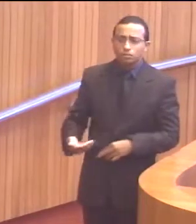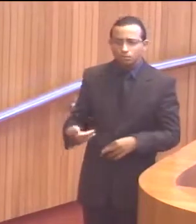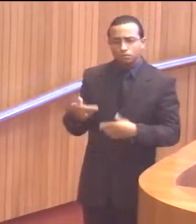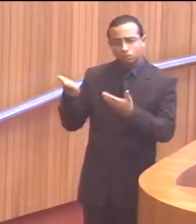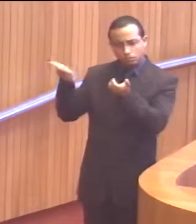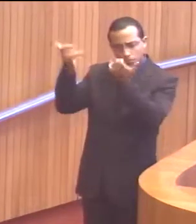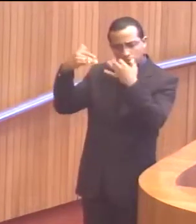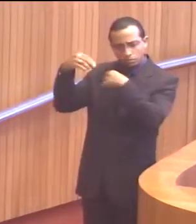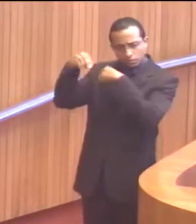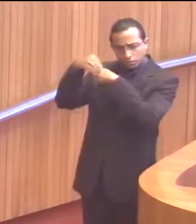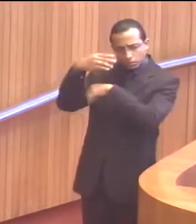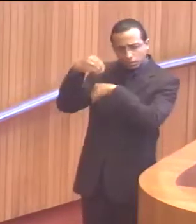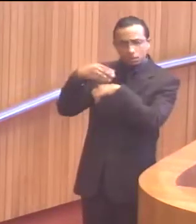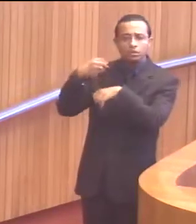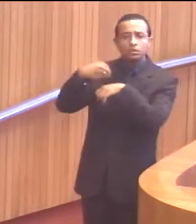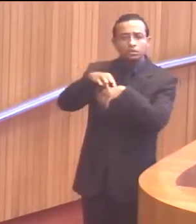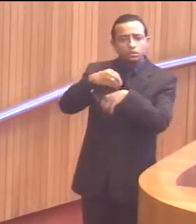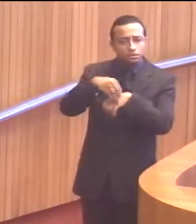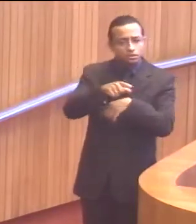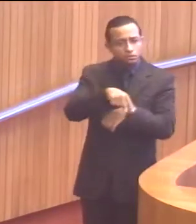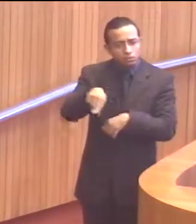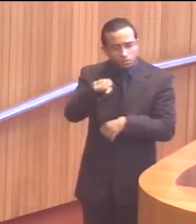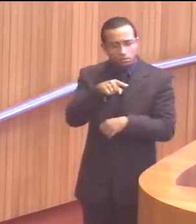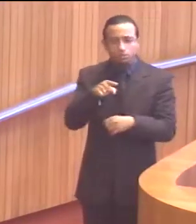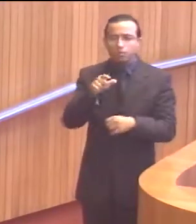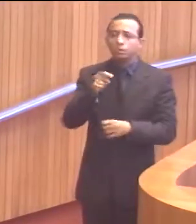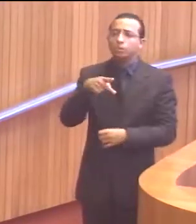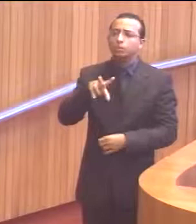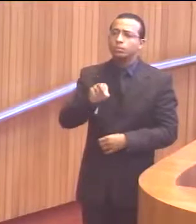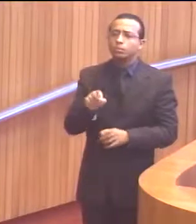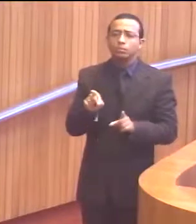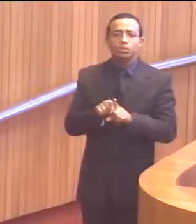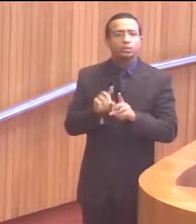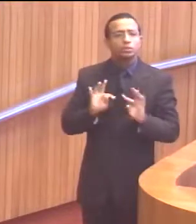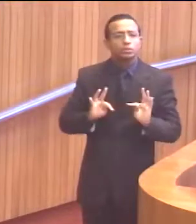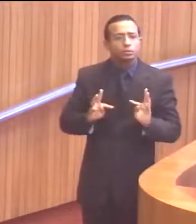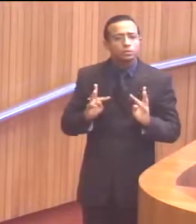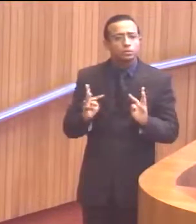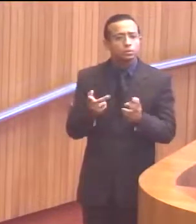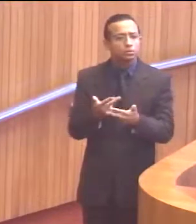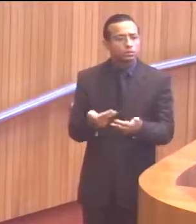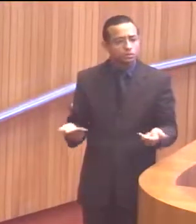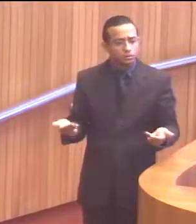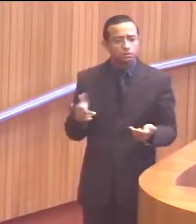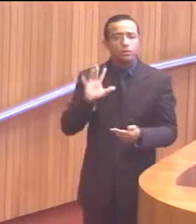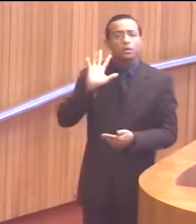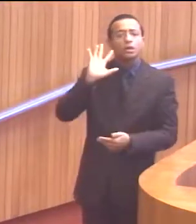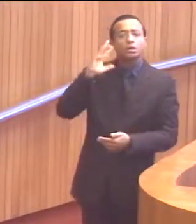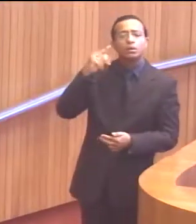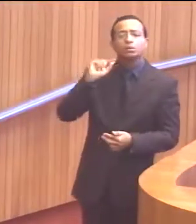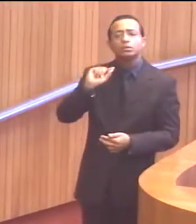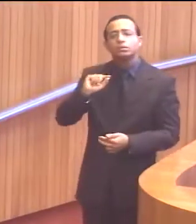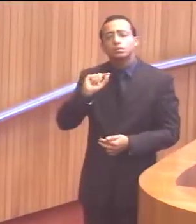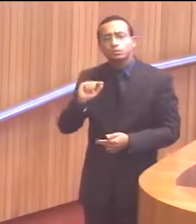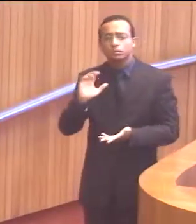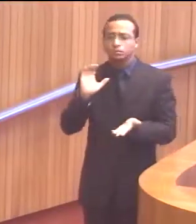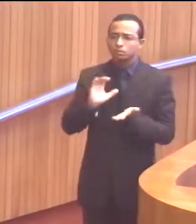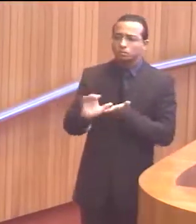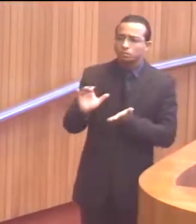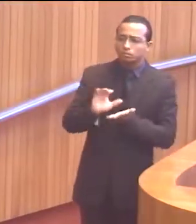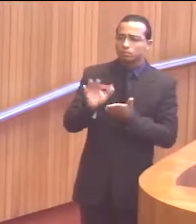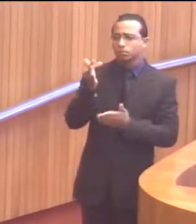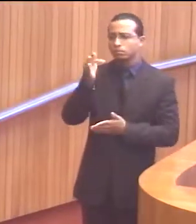esclareça a população, esclareça os estudantes, toda essa tramitação, o que aconteceu com os recursos,